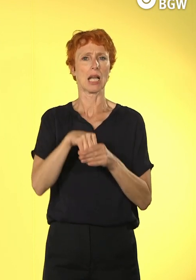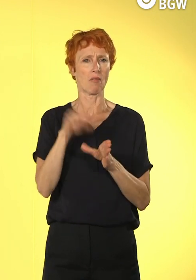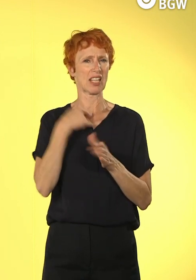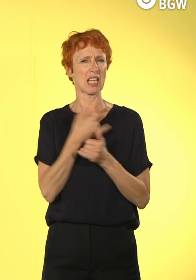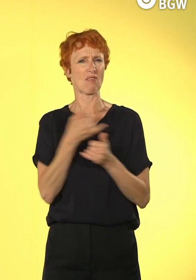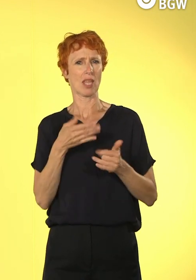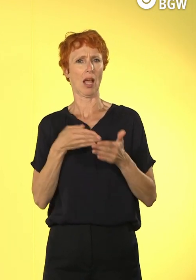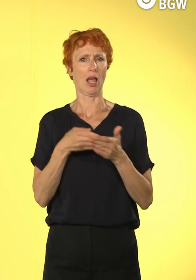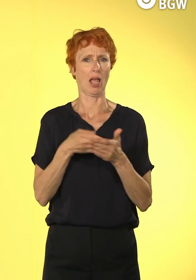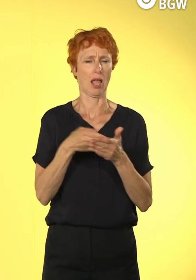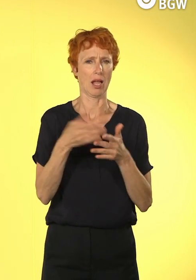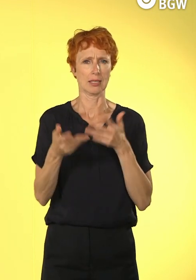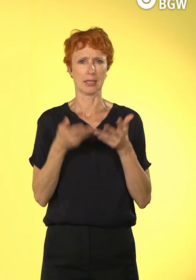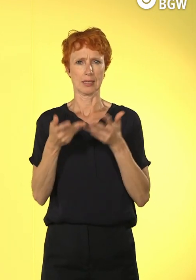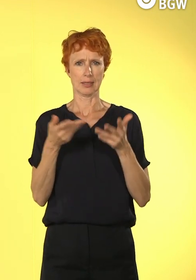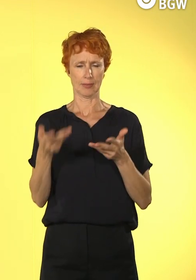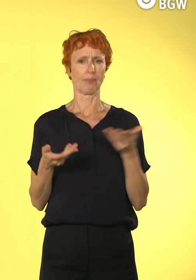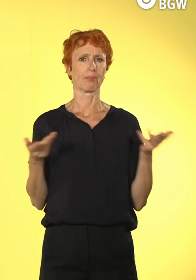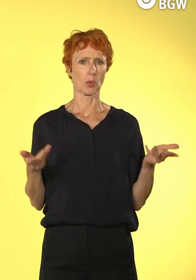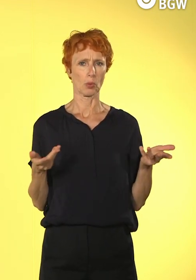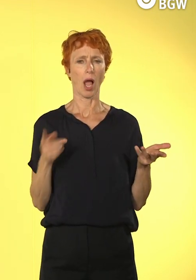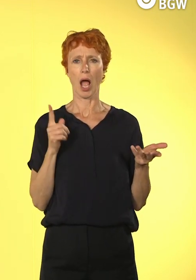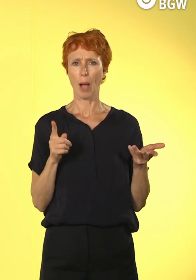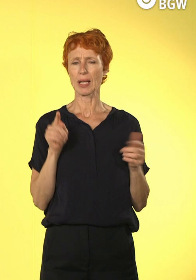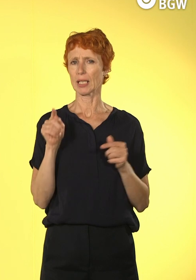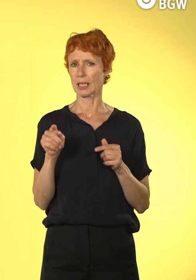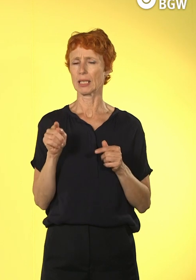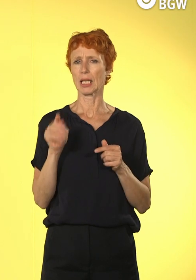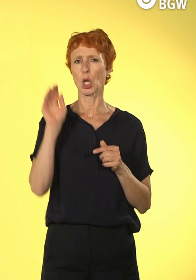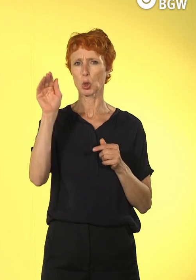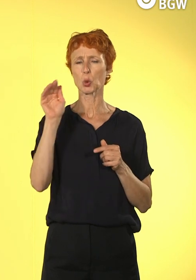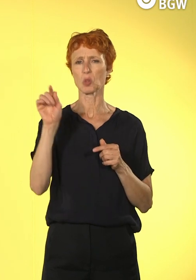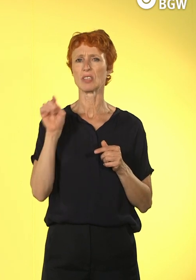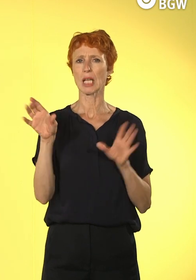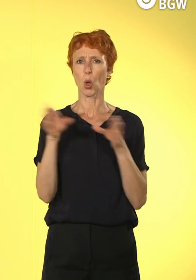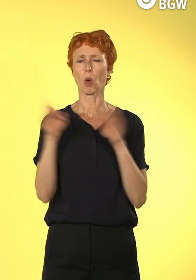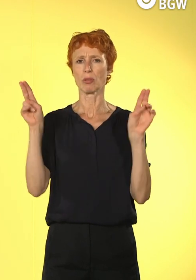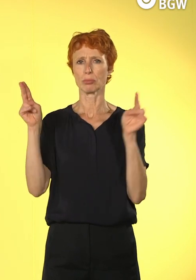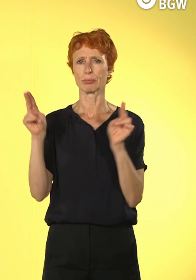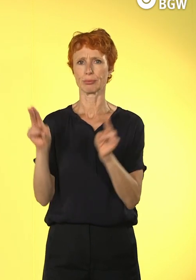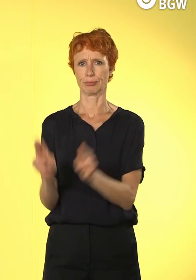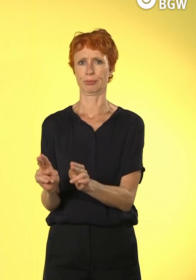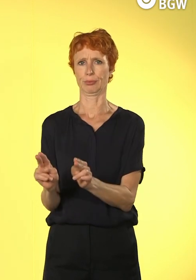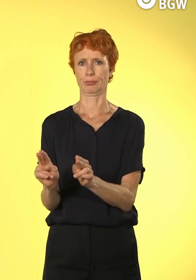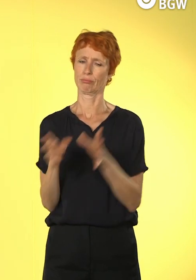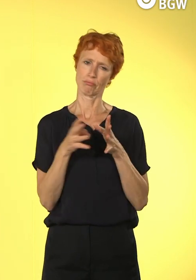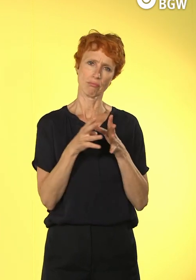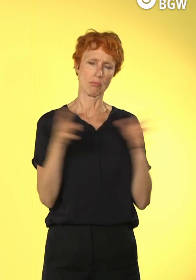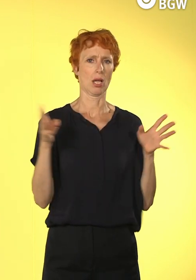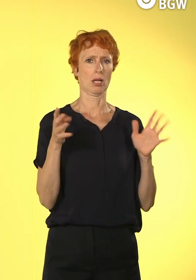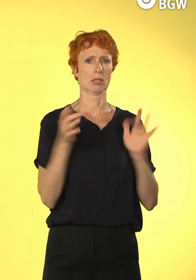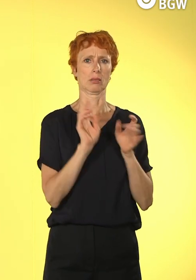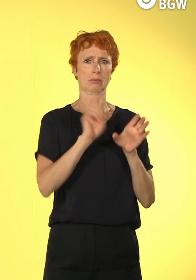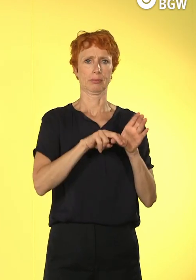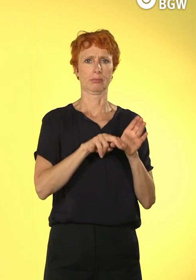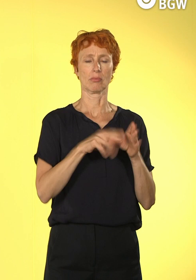Die können aber sagen, dass das eigentlich eine eher aussterbende Person sind. Gerade wenn man die jüngeren Generationen sieht,